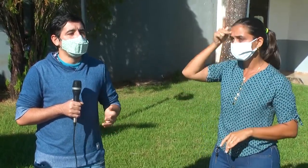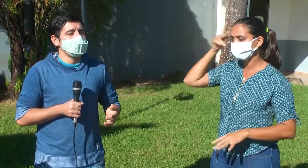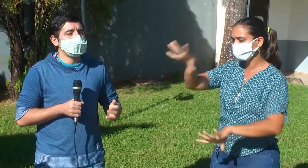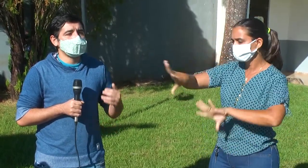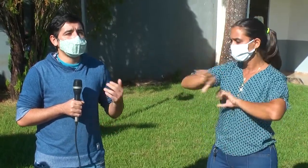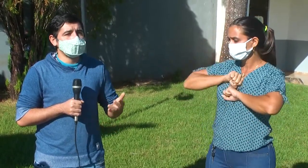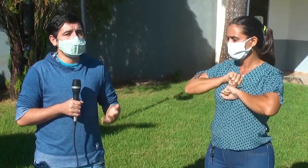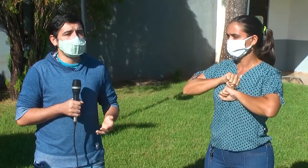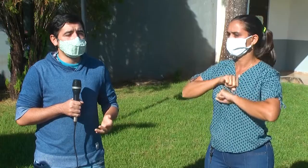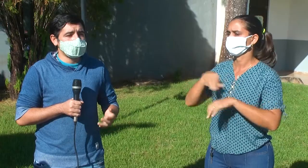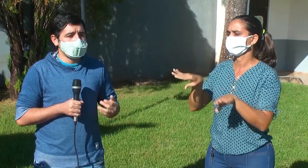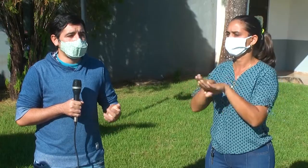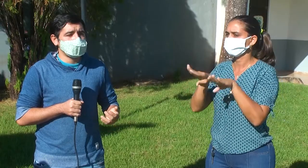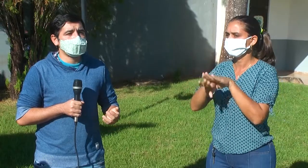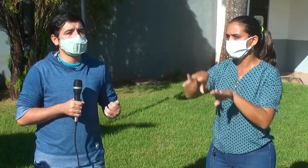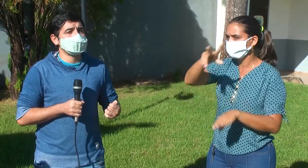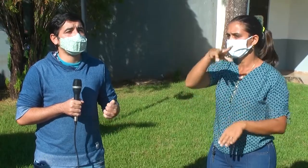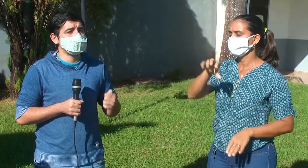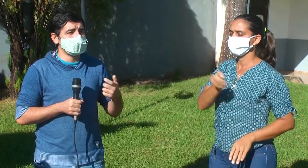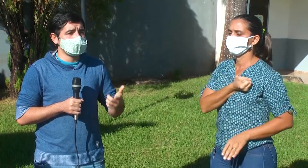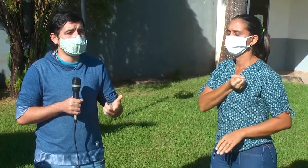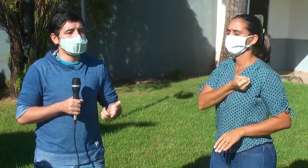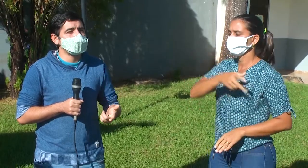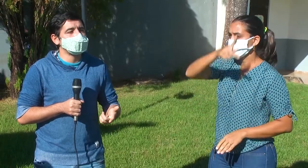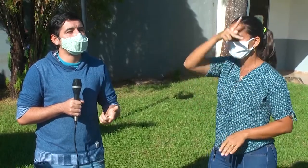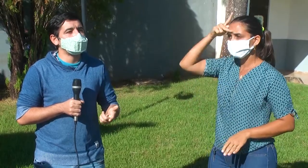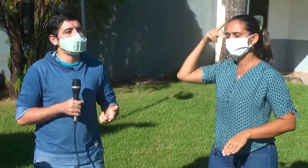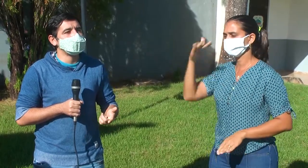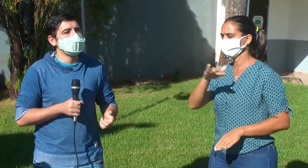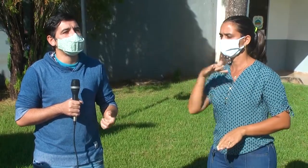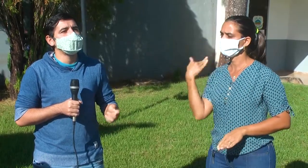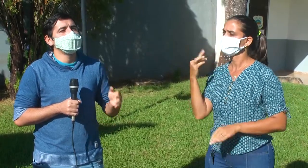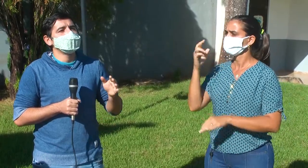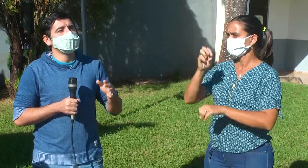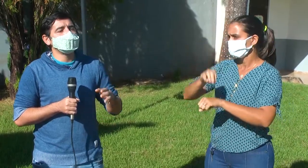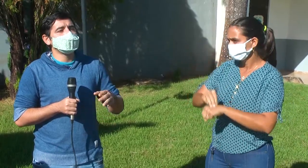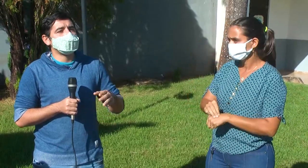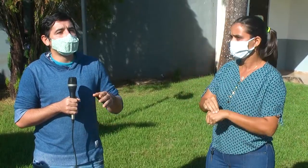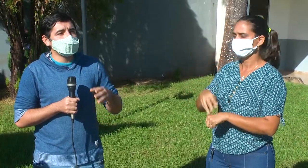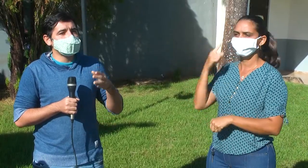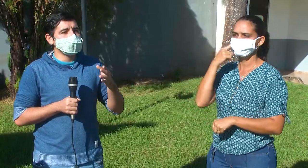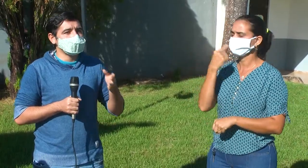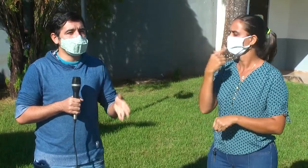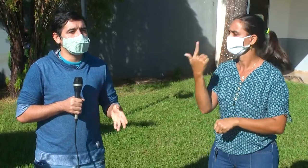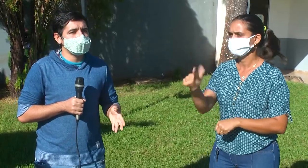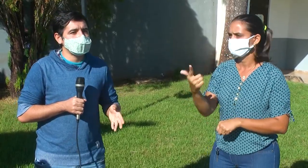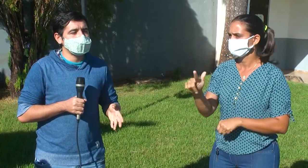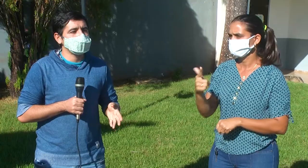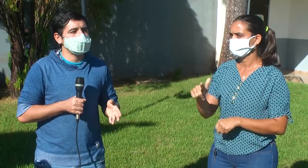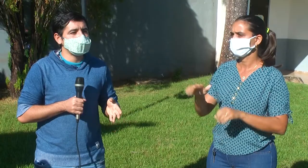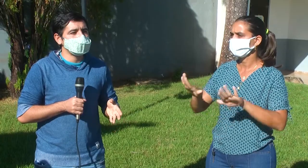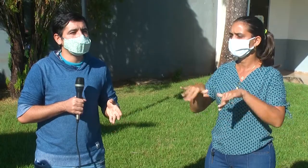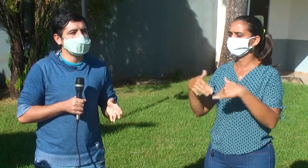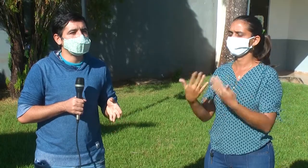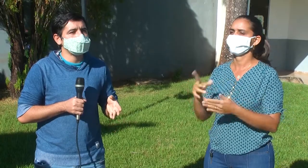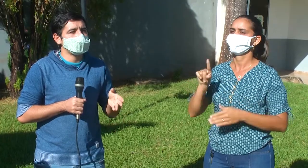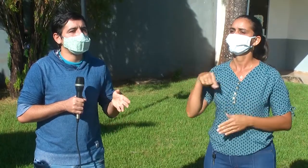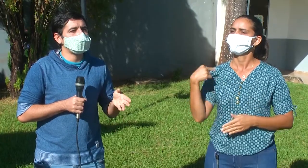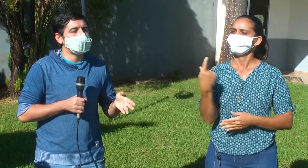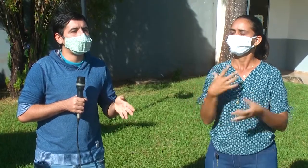Nesse mesmo momento, nós fizemos um requerimento da Prefeitura, não só questionando os motivos pelo qual